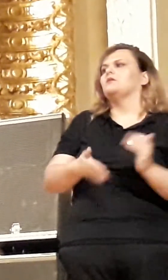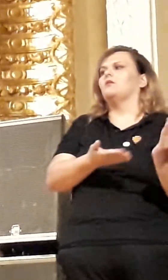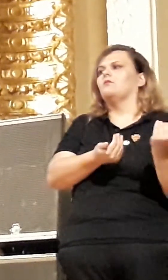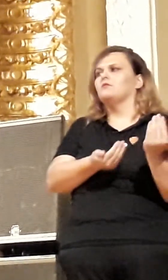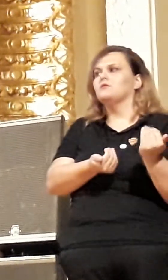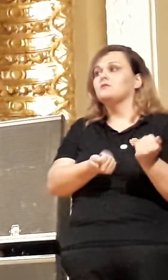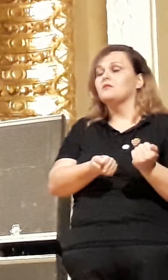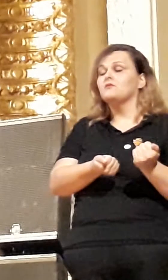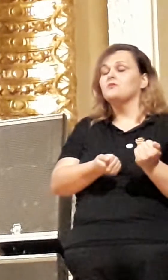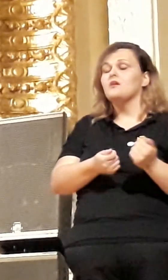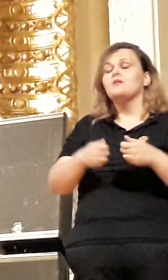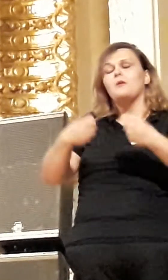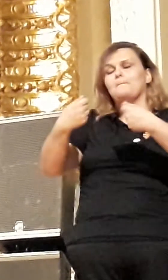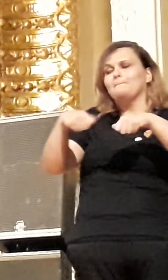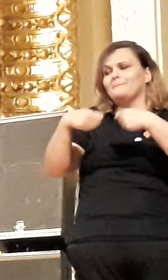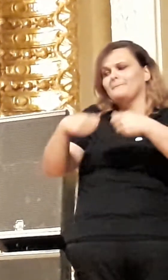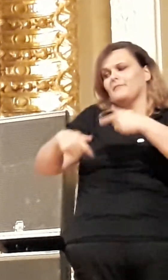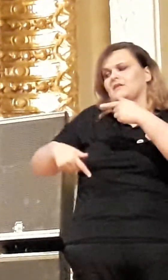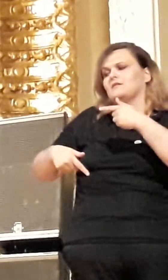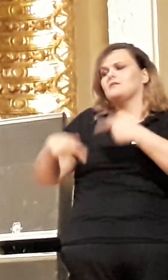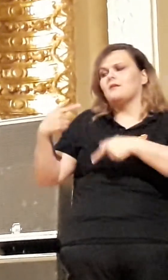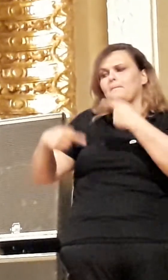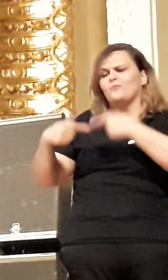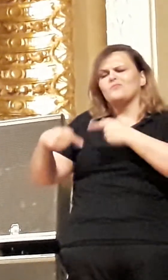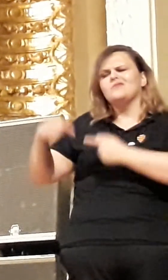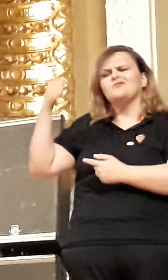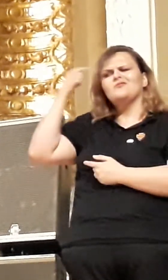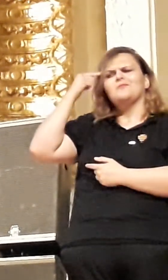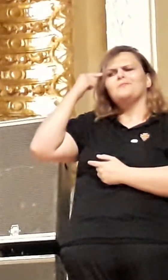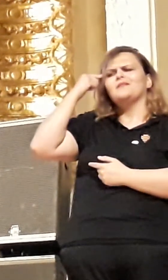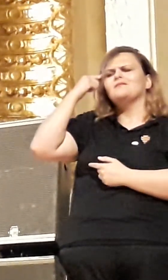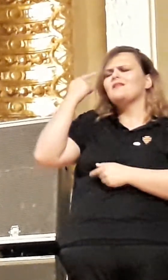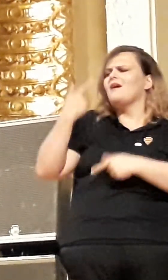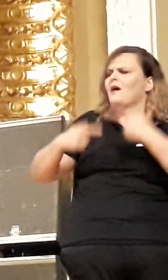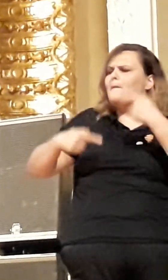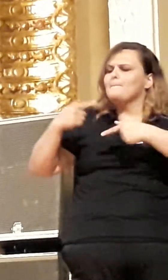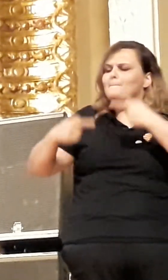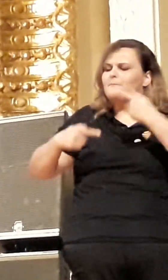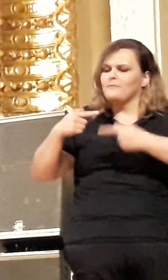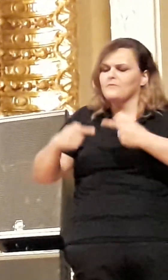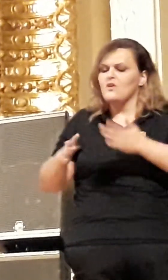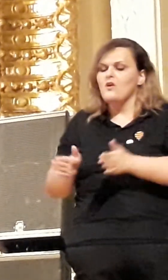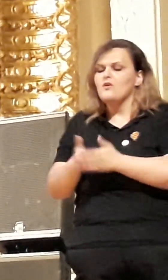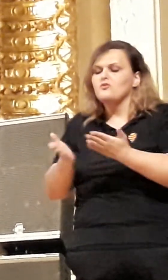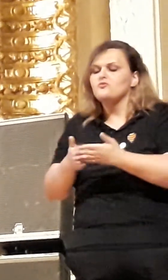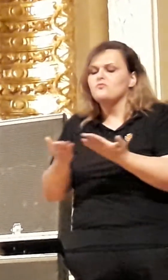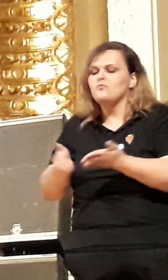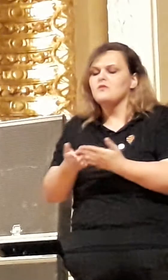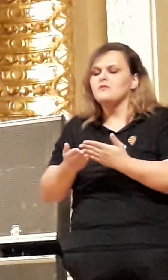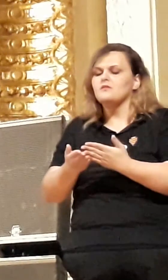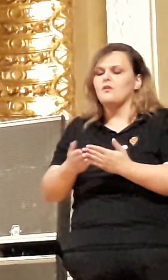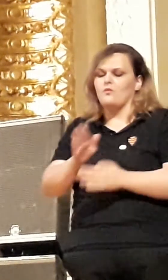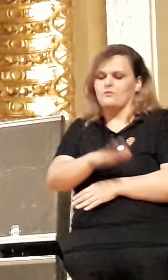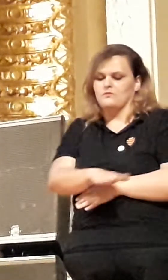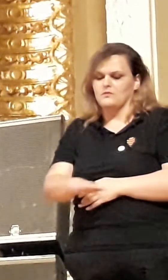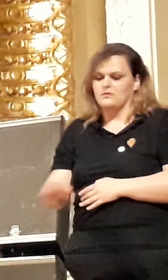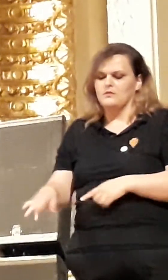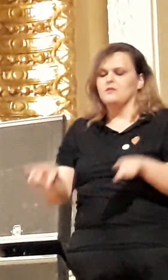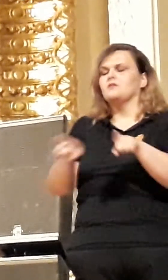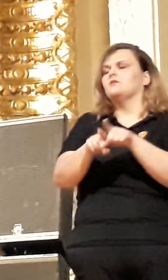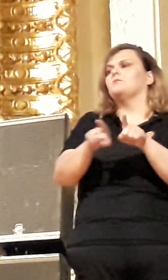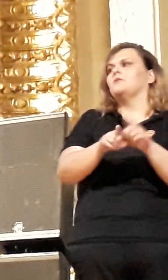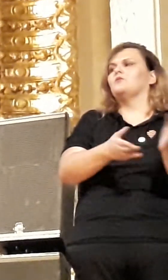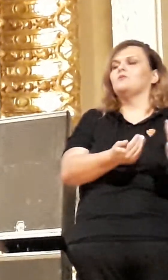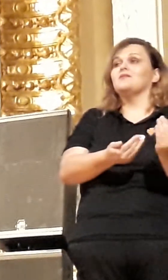à criança e do adolescente, quando a colaboração das empresas estiveram sempre distantes das gestões